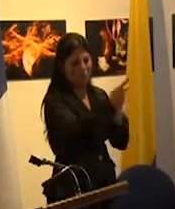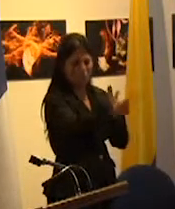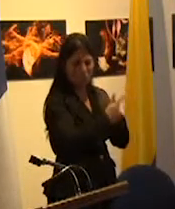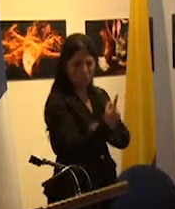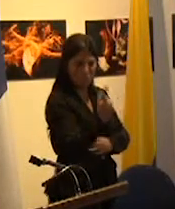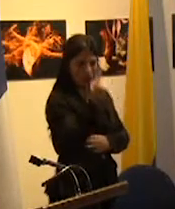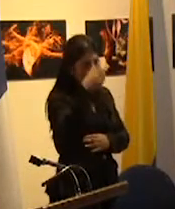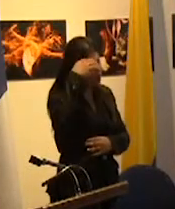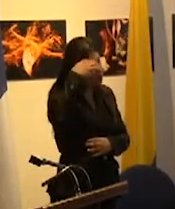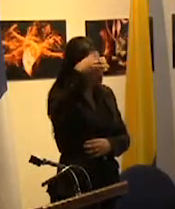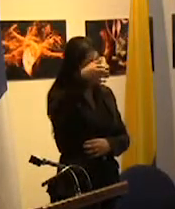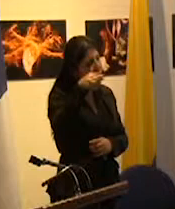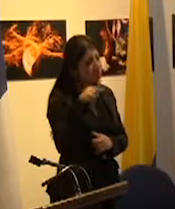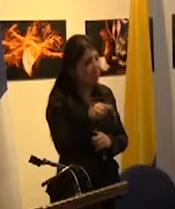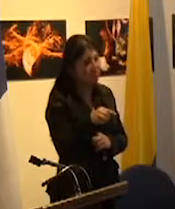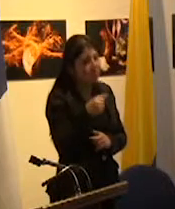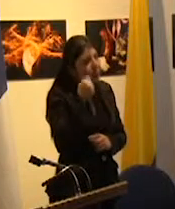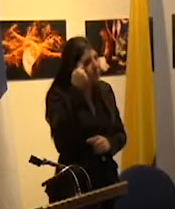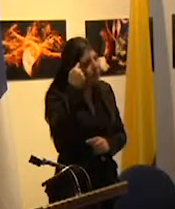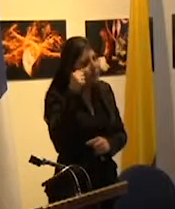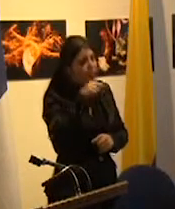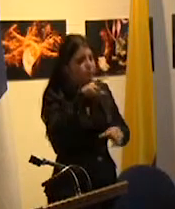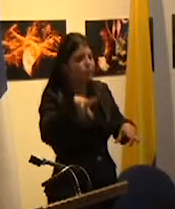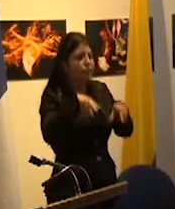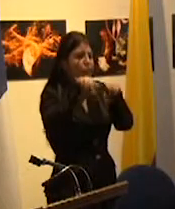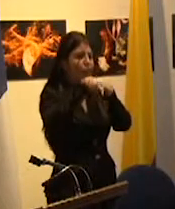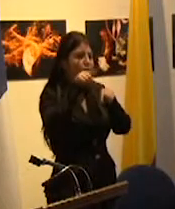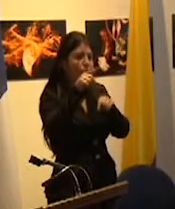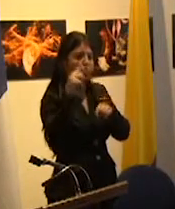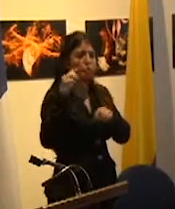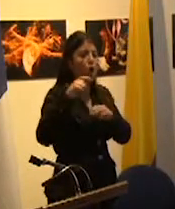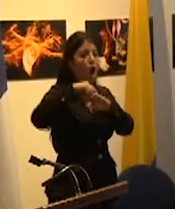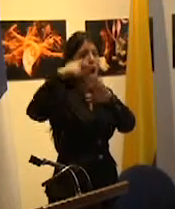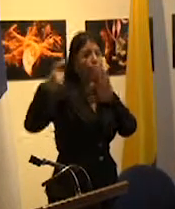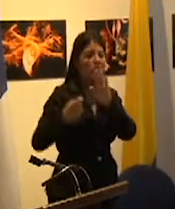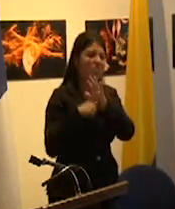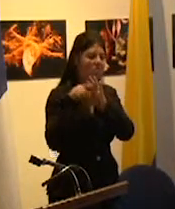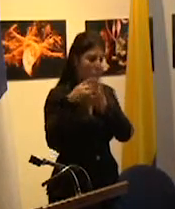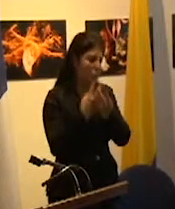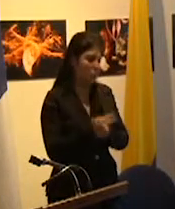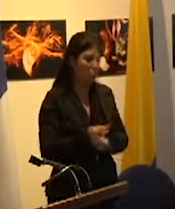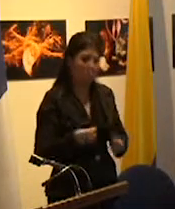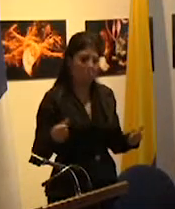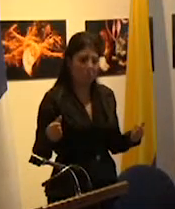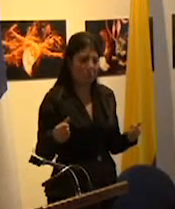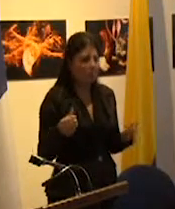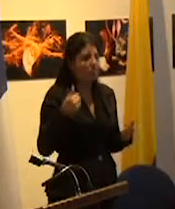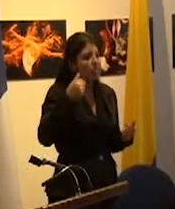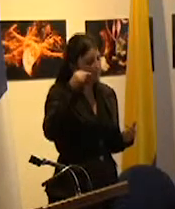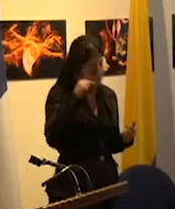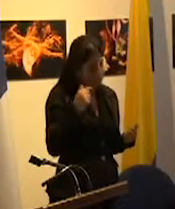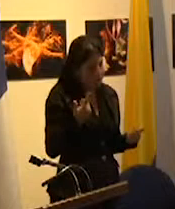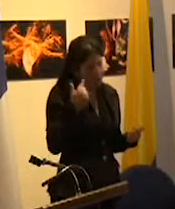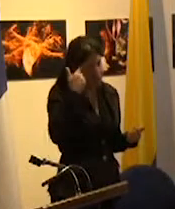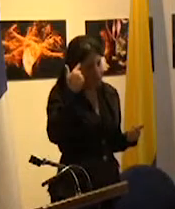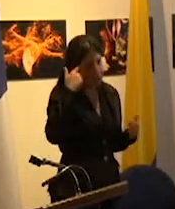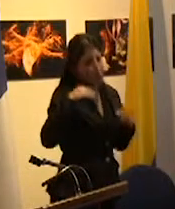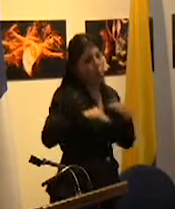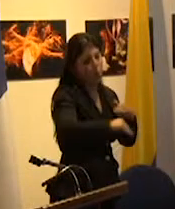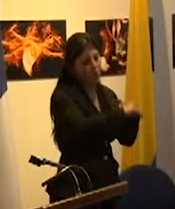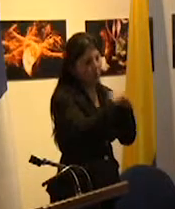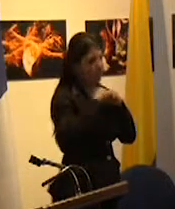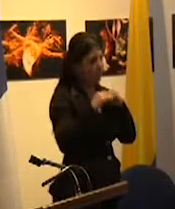conceptual que se diluye es el de pensar a la sociedad como un todo es decir el de pensar la igualdad